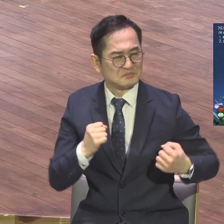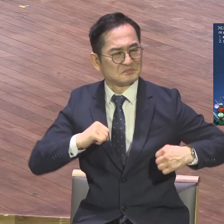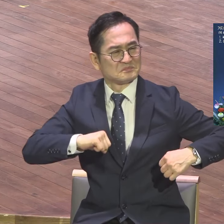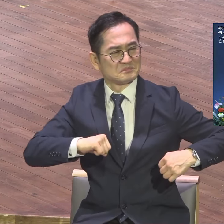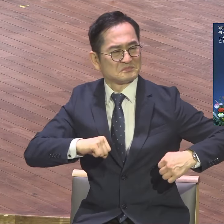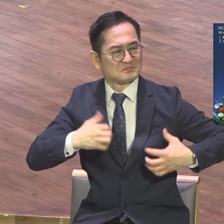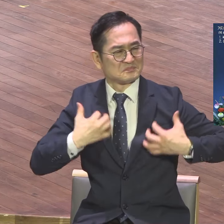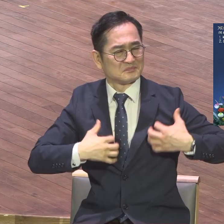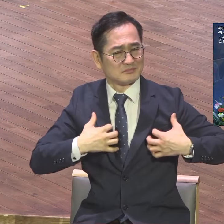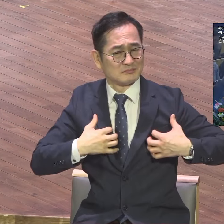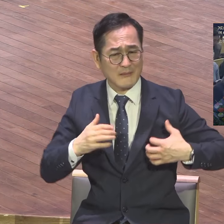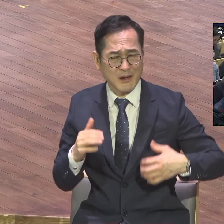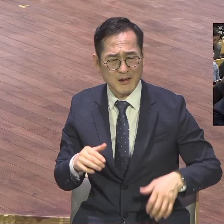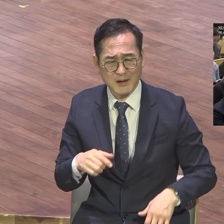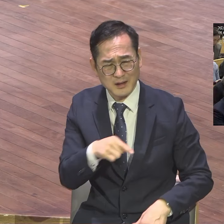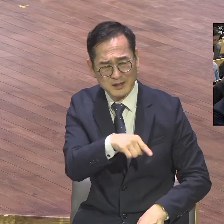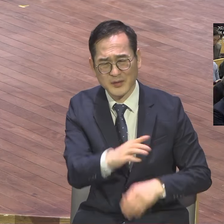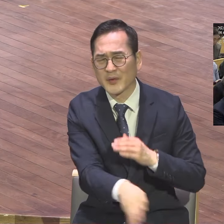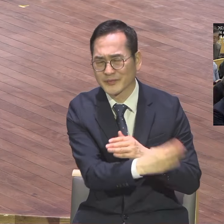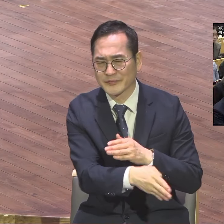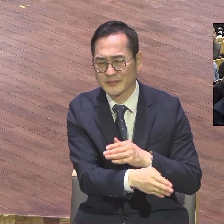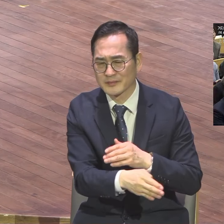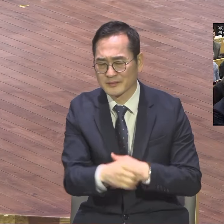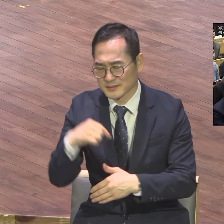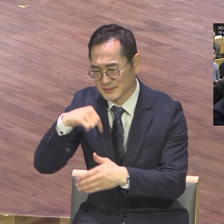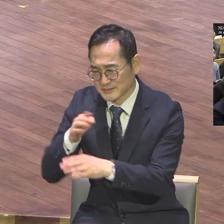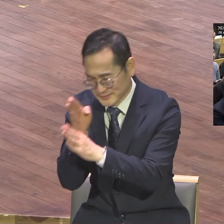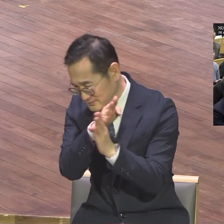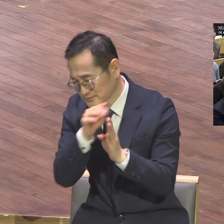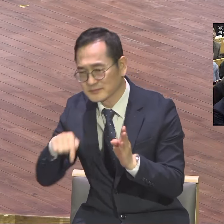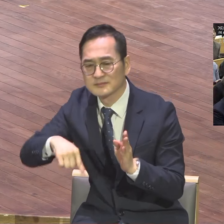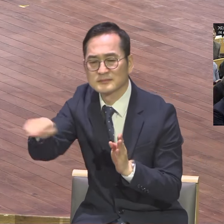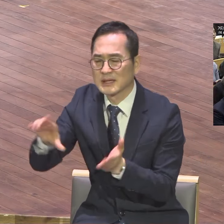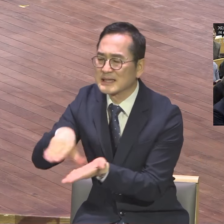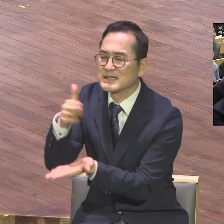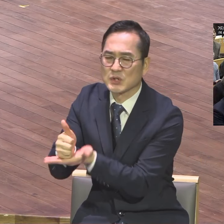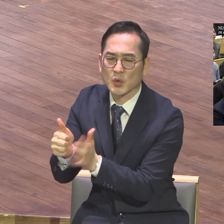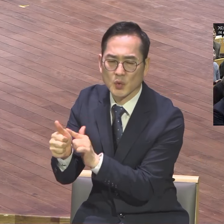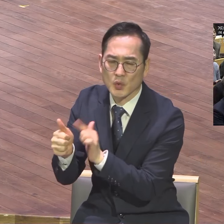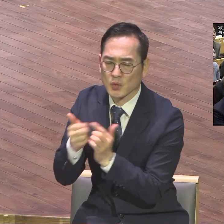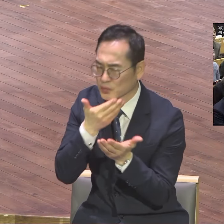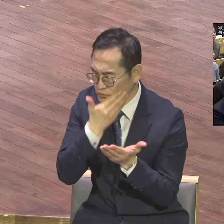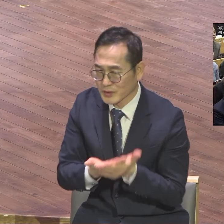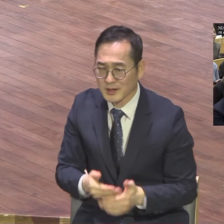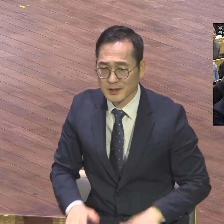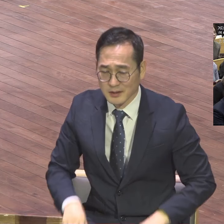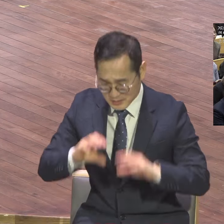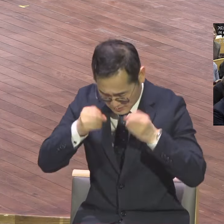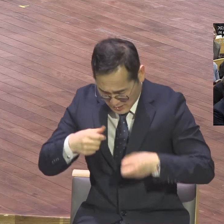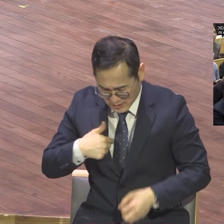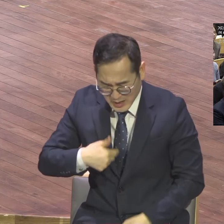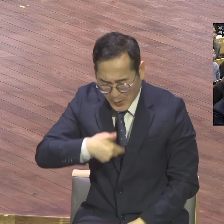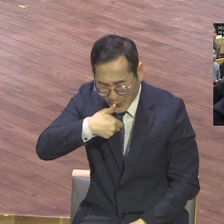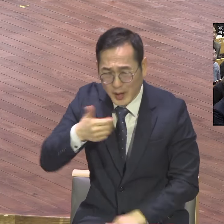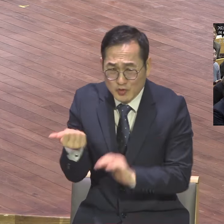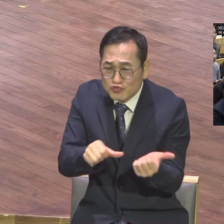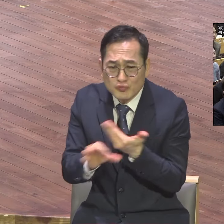거리도가 사는 것이라 거리도밖에 없어 내가 뭐 내가 있으면 내가 아무것도 없는 내가 무식한 내가